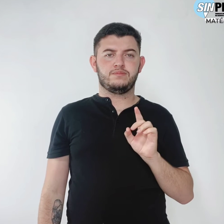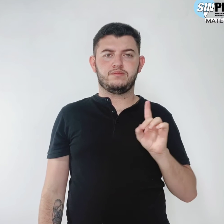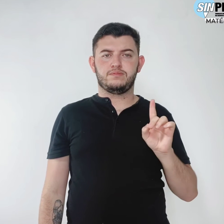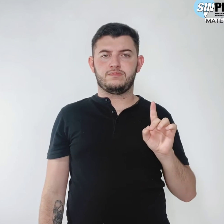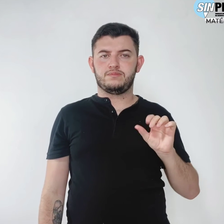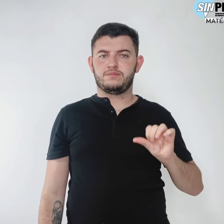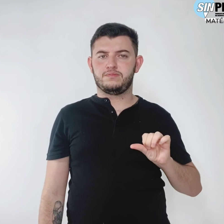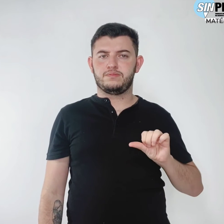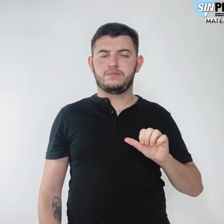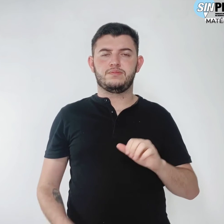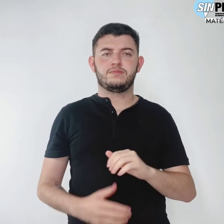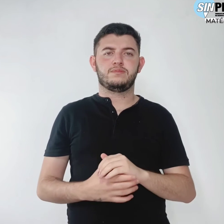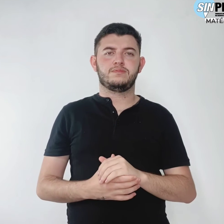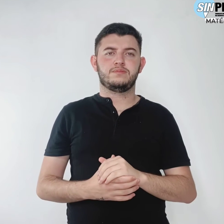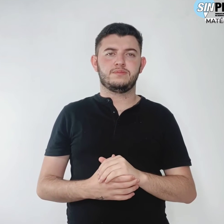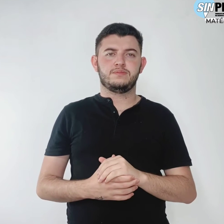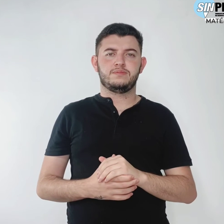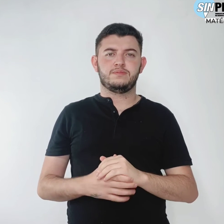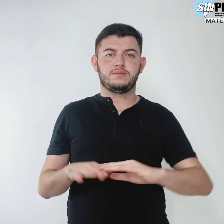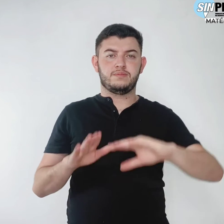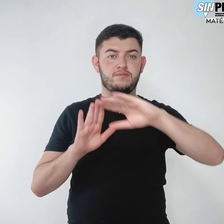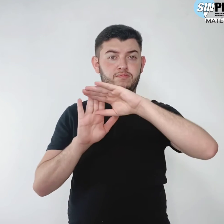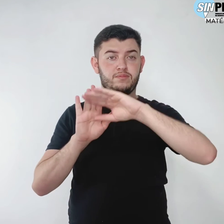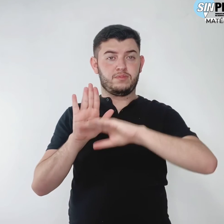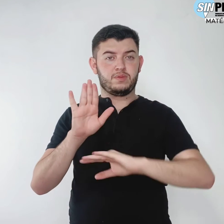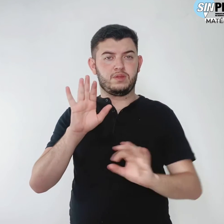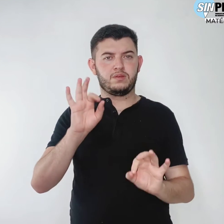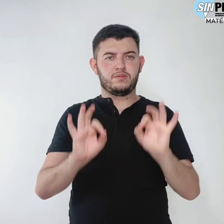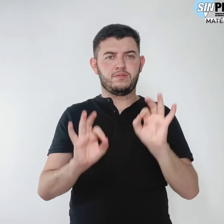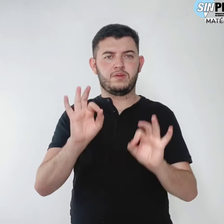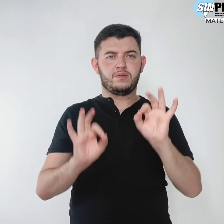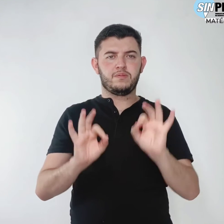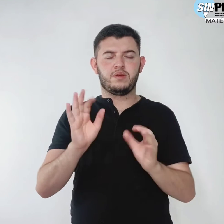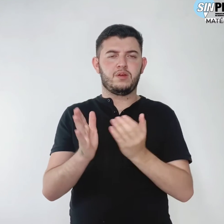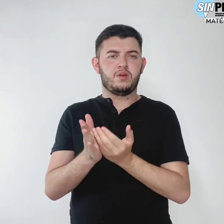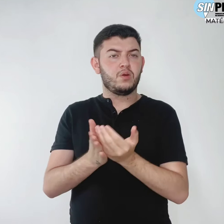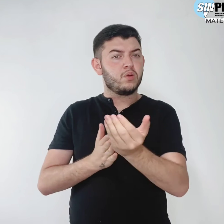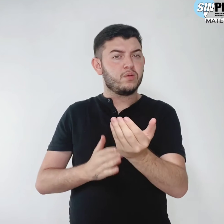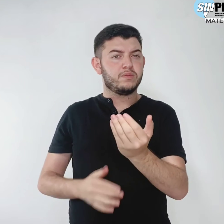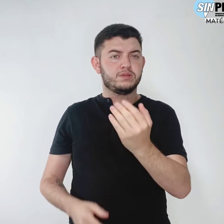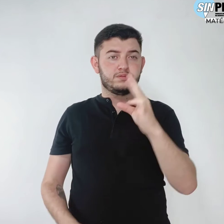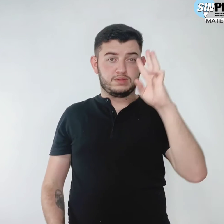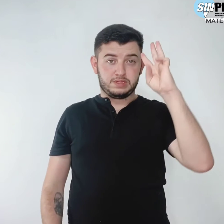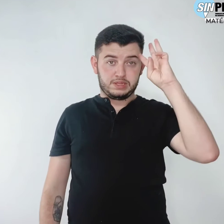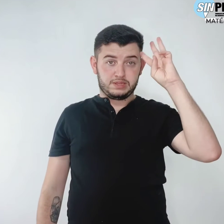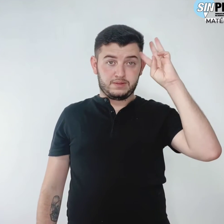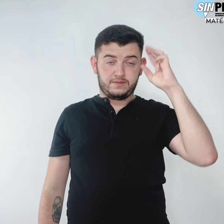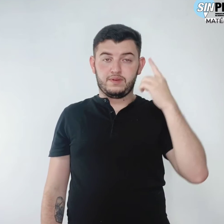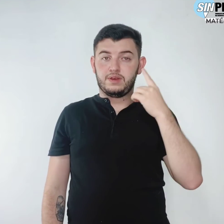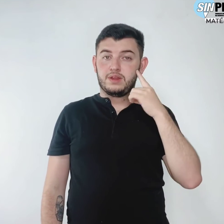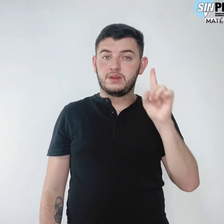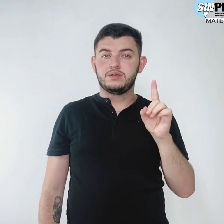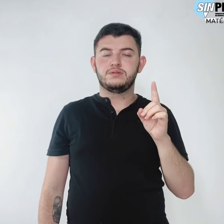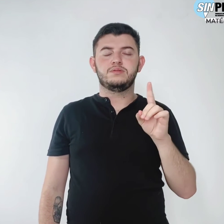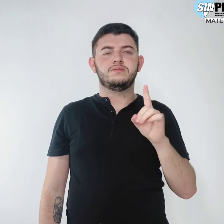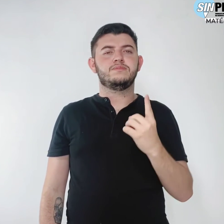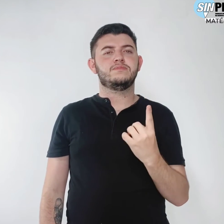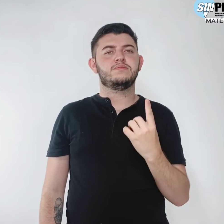A programação preparatória começou nesta terça, 13h, às